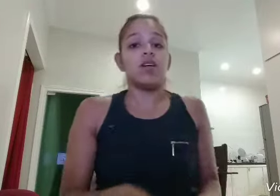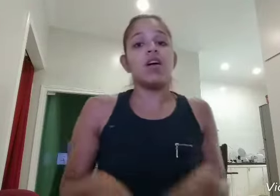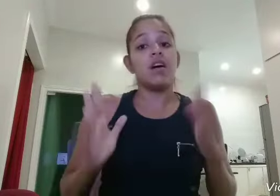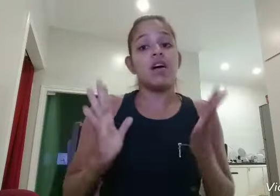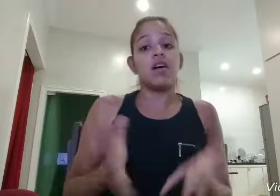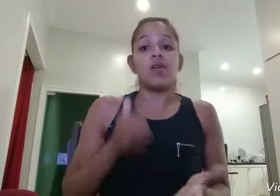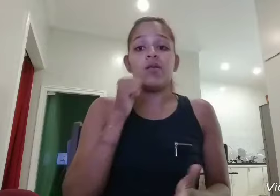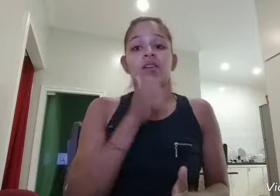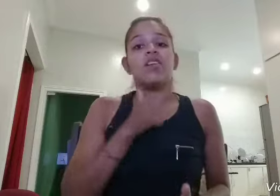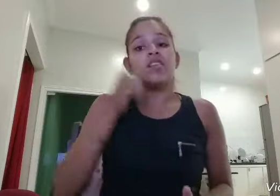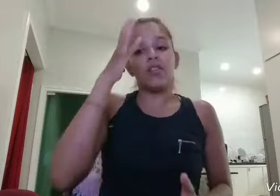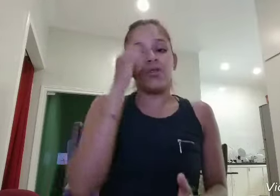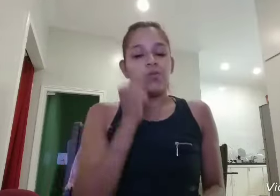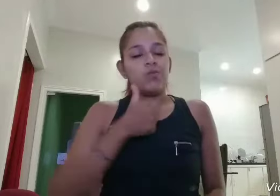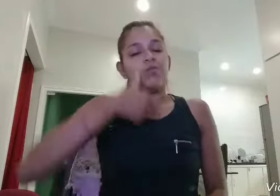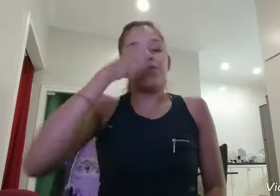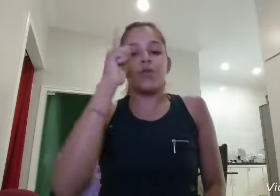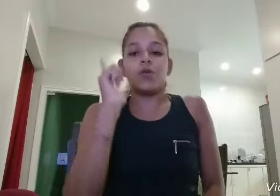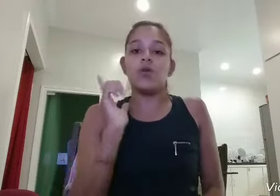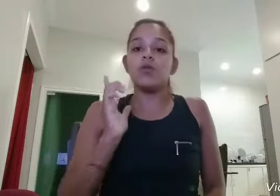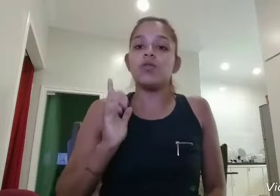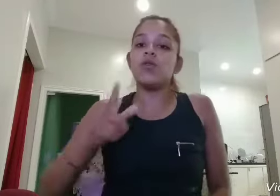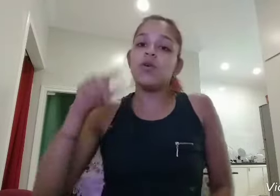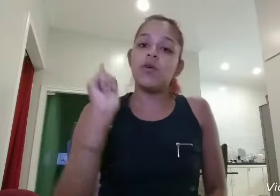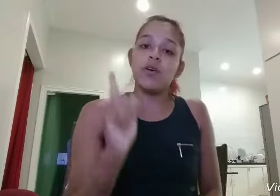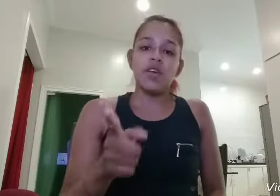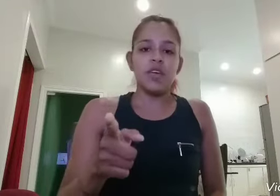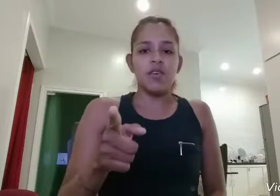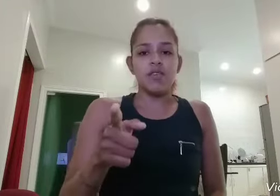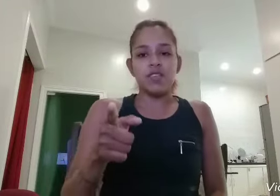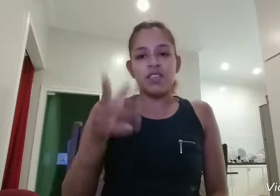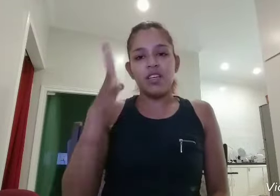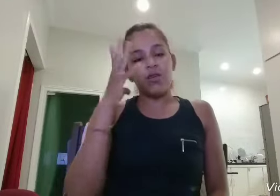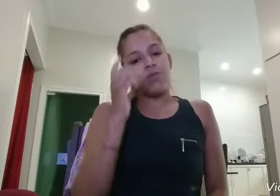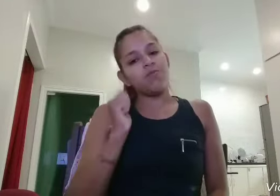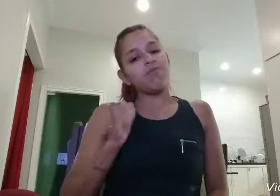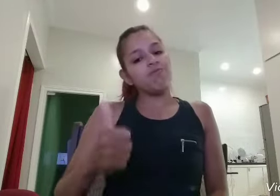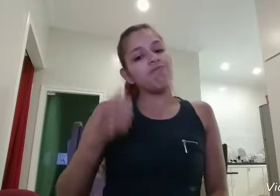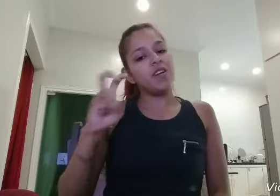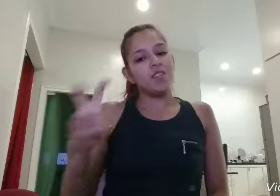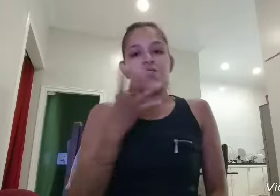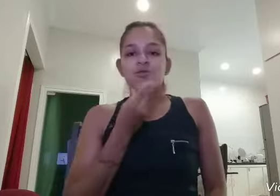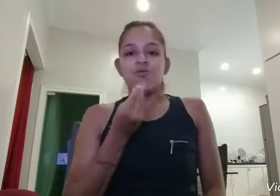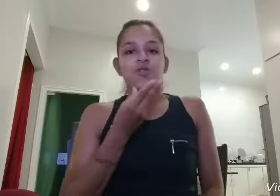Agora ela tá dormindo com o outro outro E você dormindo macho nessa